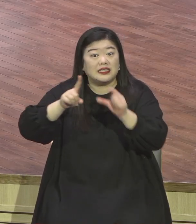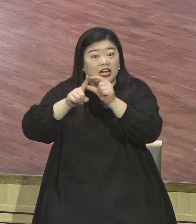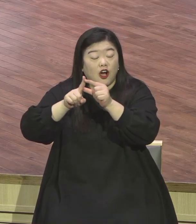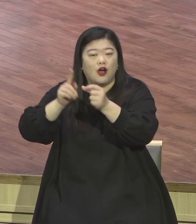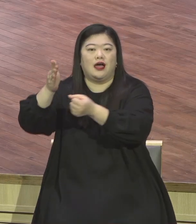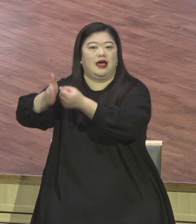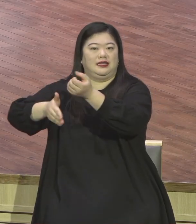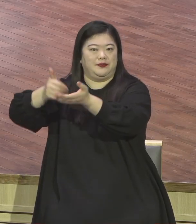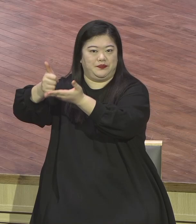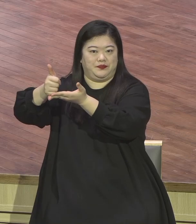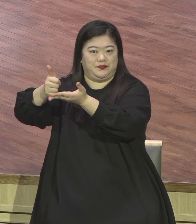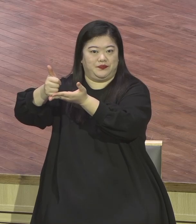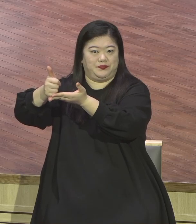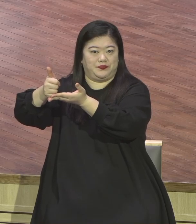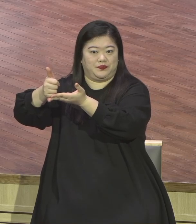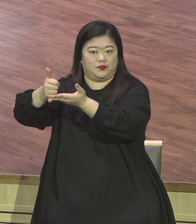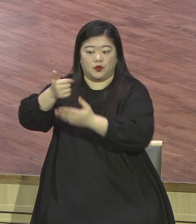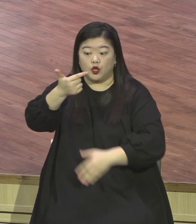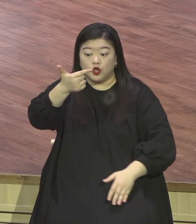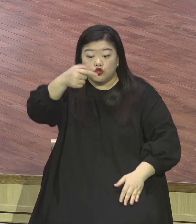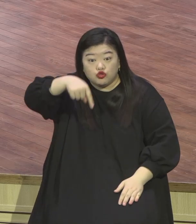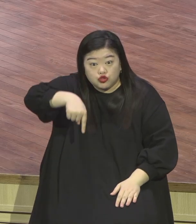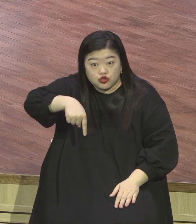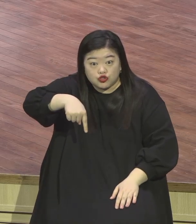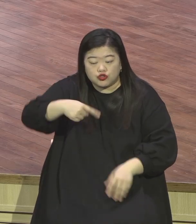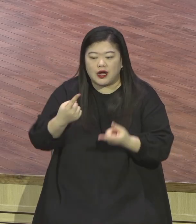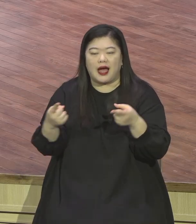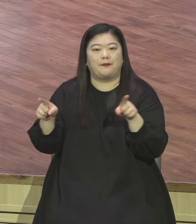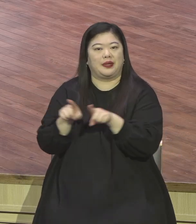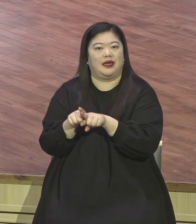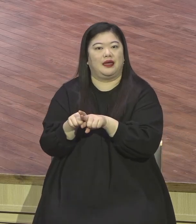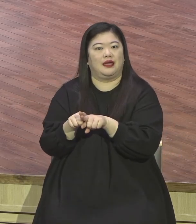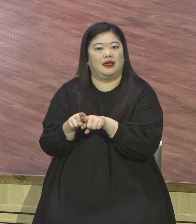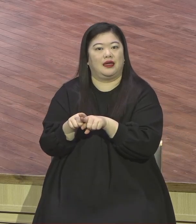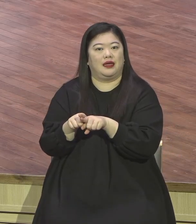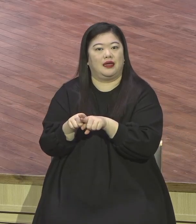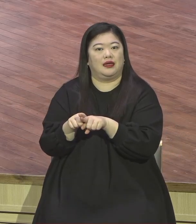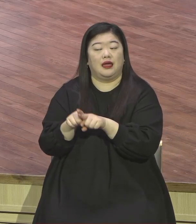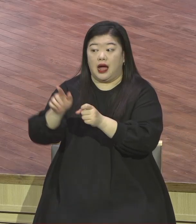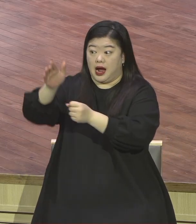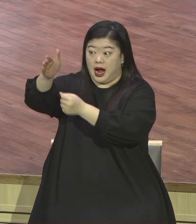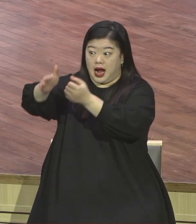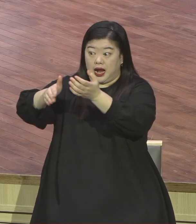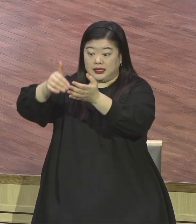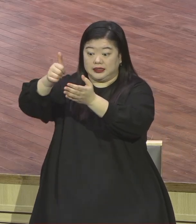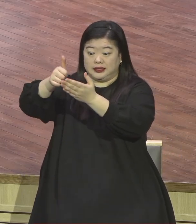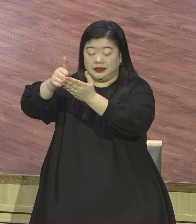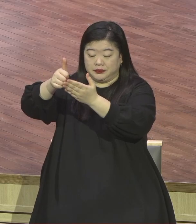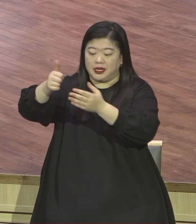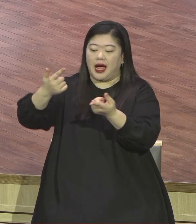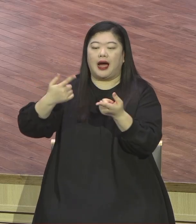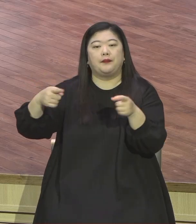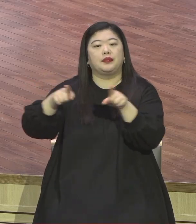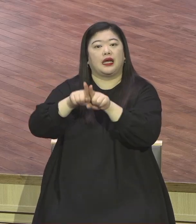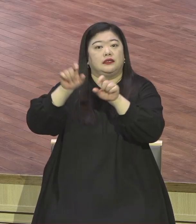누에엘 우리와 함께 하신다 하나님이 함께 하신다 성탄을 맞이해서 해온 게 모든 성도들은 성탄의